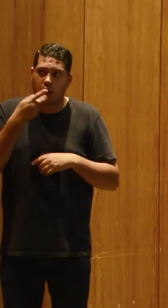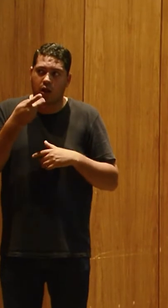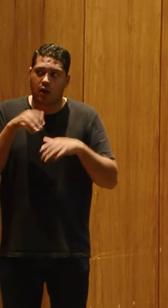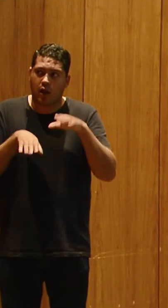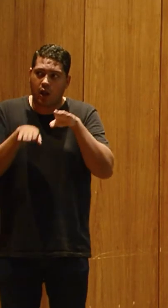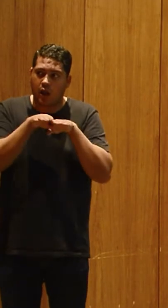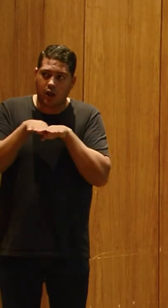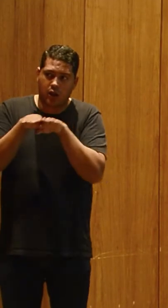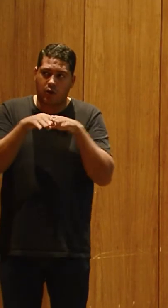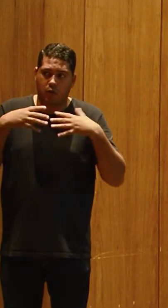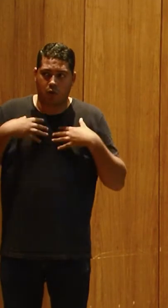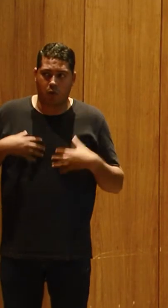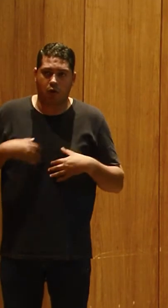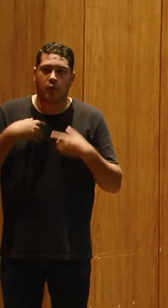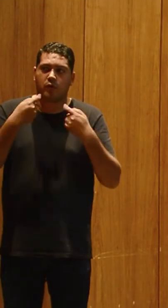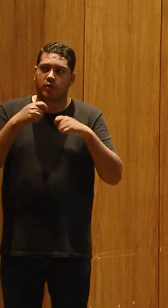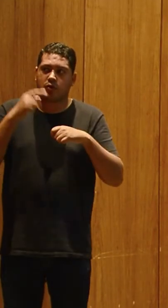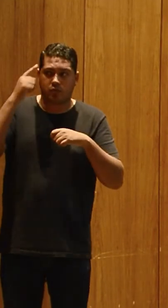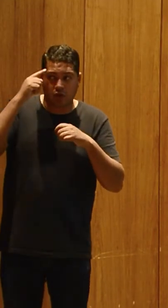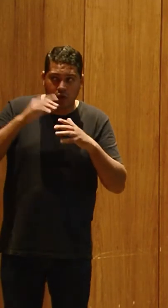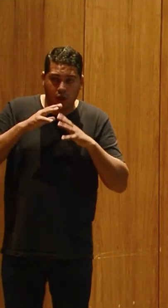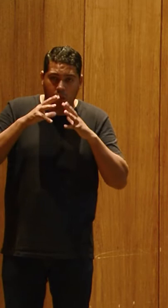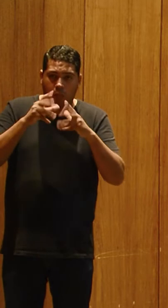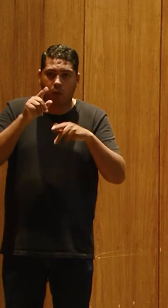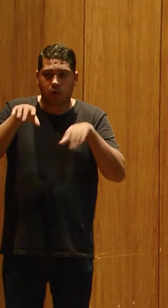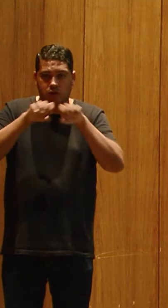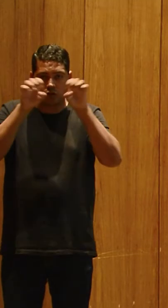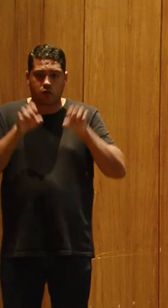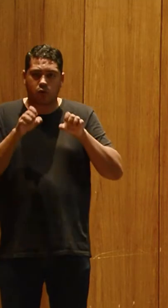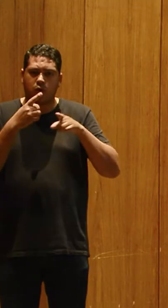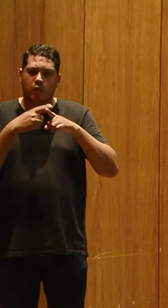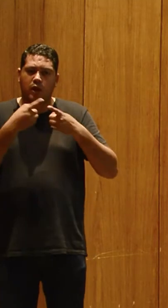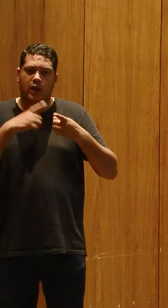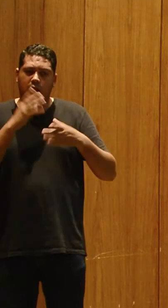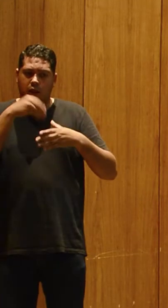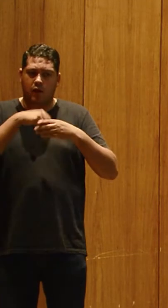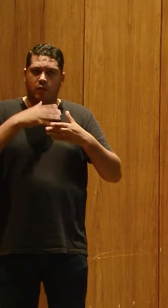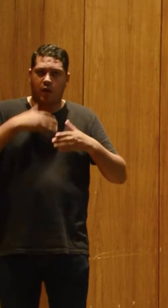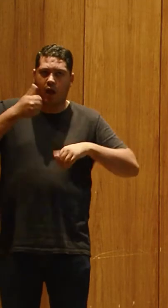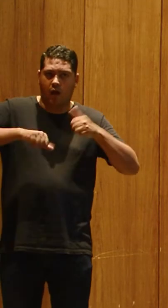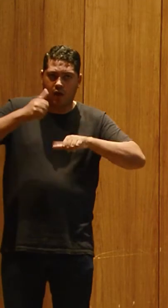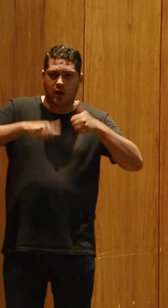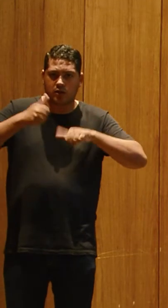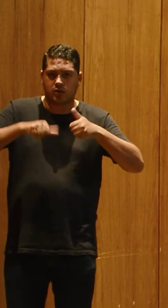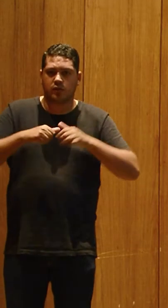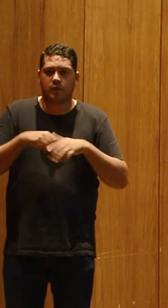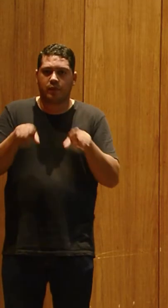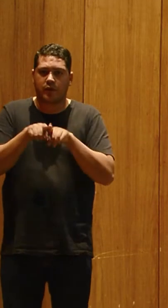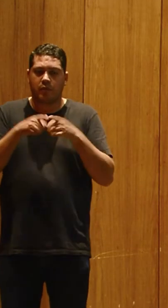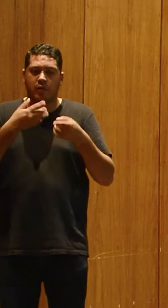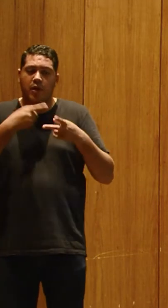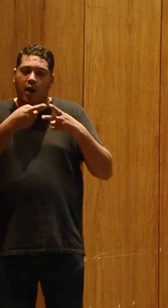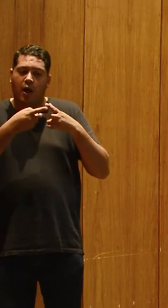pensar em todas essas estruturas, todas essas estruturas, porque elas fazem parte da minha avaliação e da minha